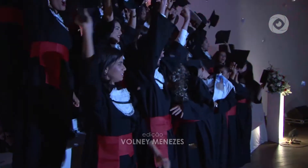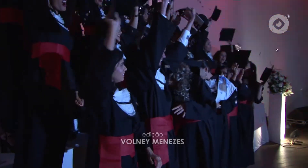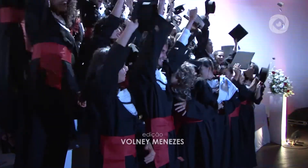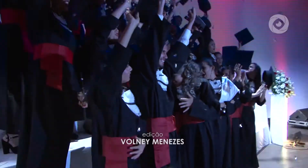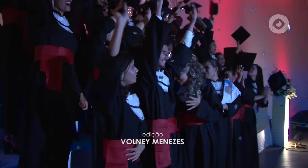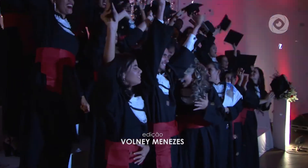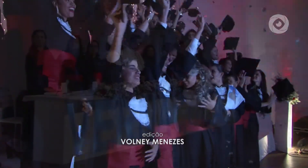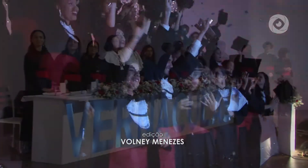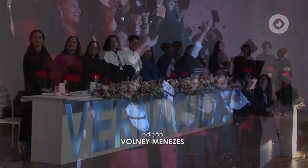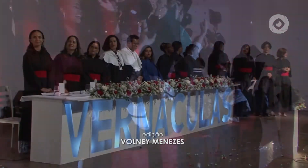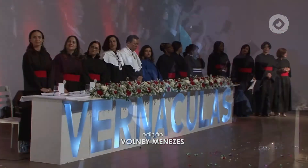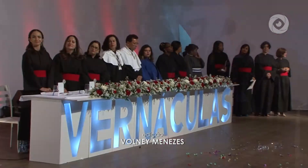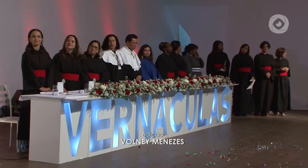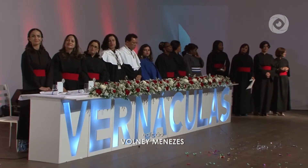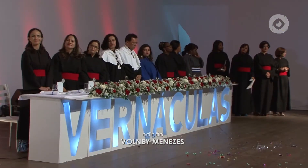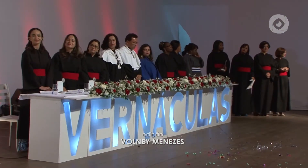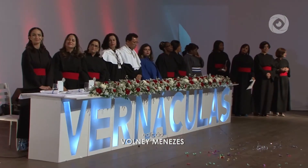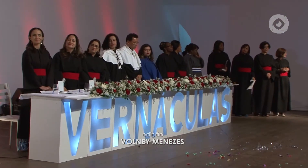Aplausos